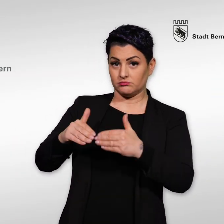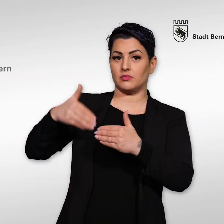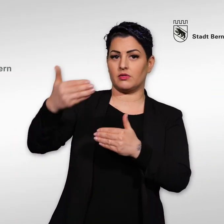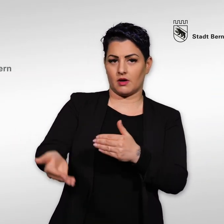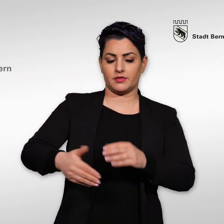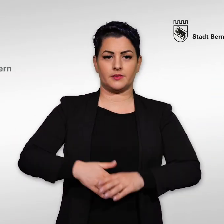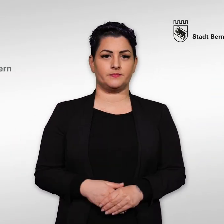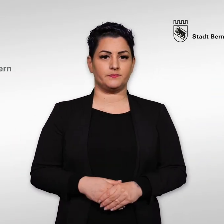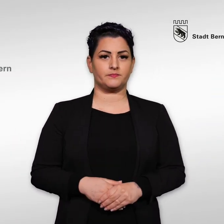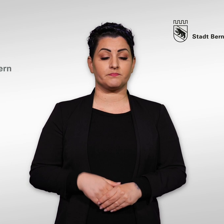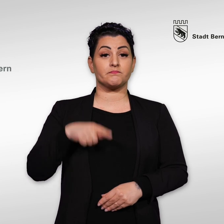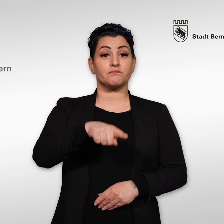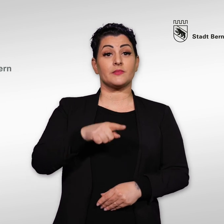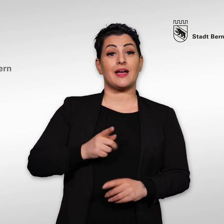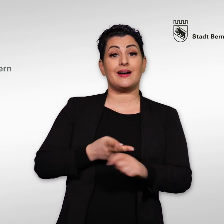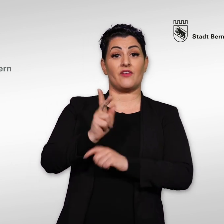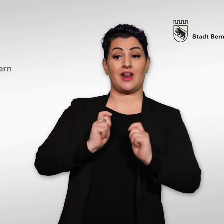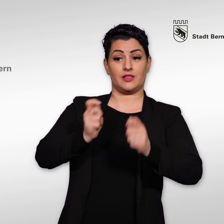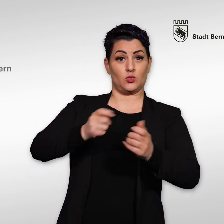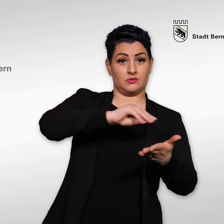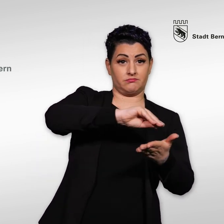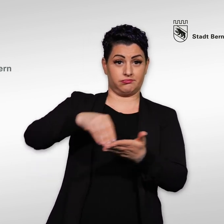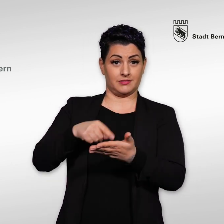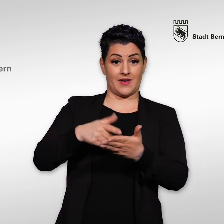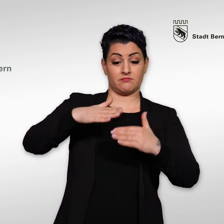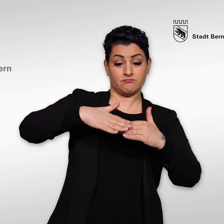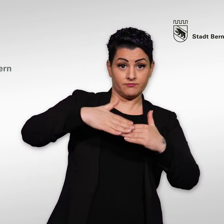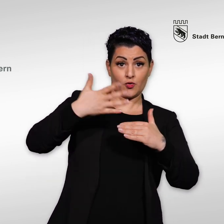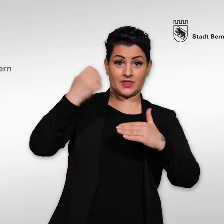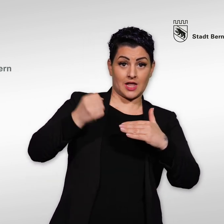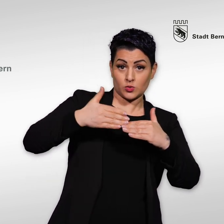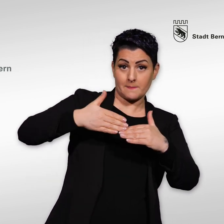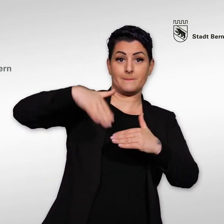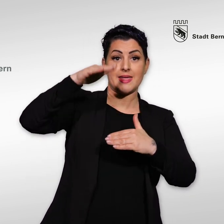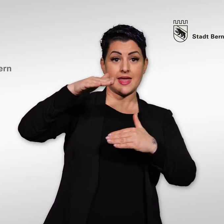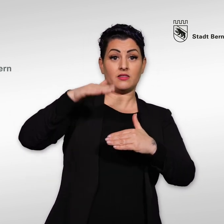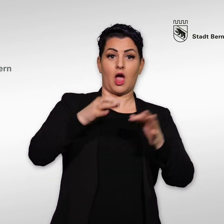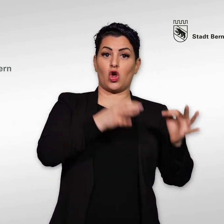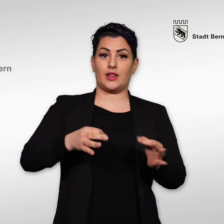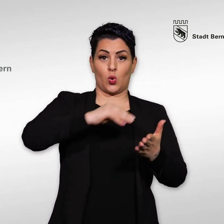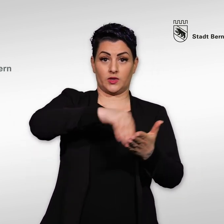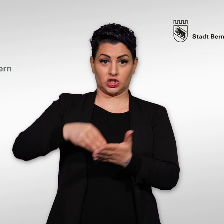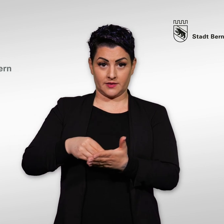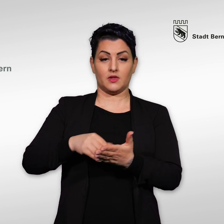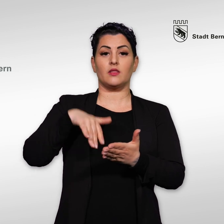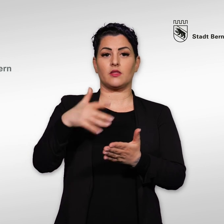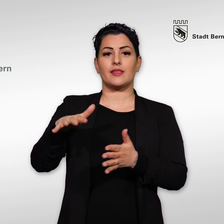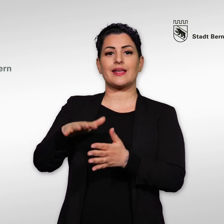Der Gemeinderat stellt das Zustandekommen des Referendums fest, wenn mindestens 1500 gültige